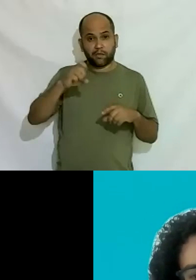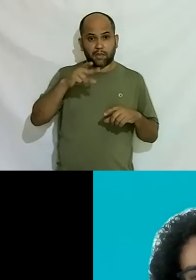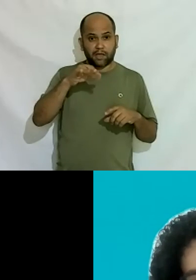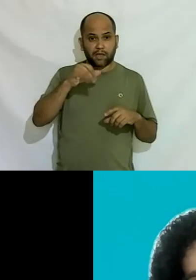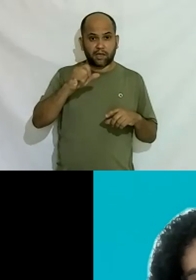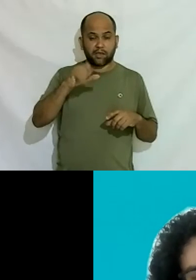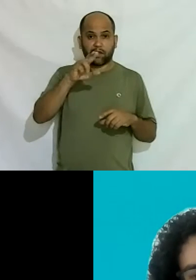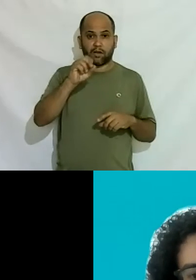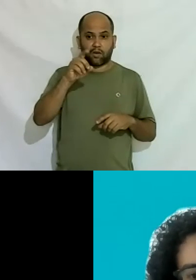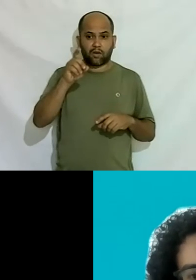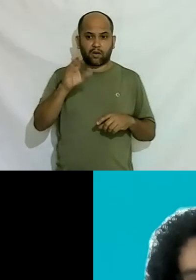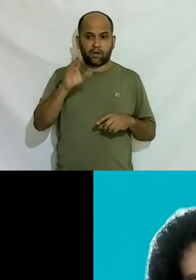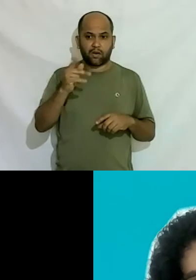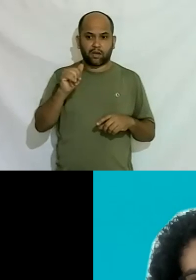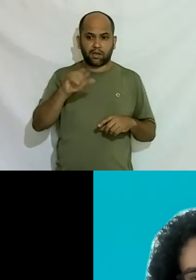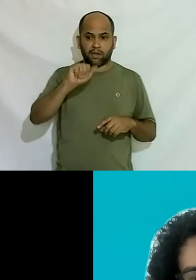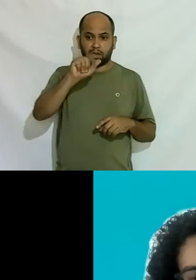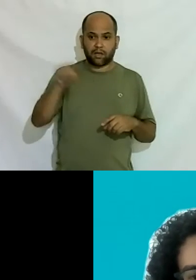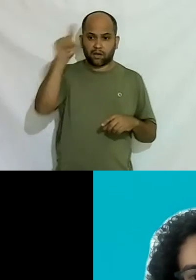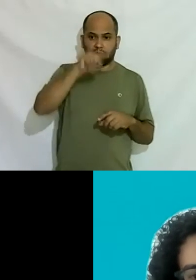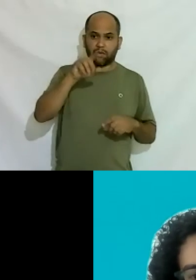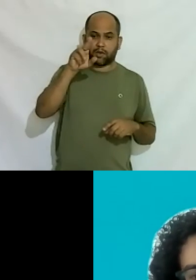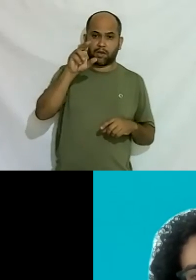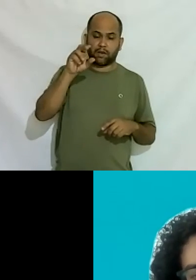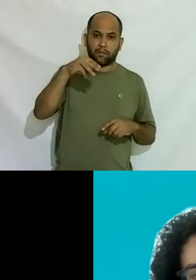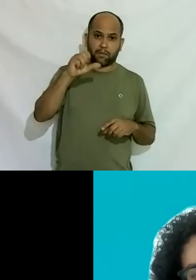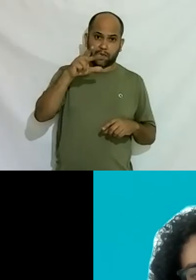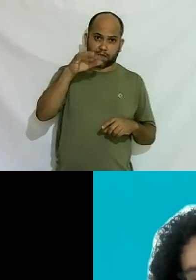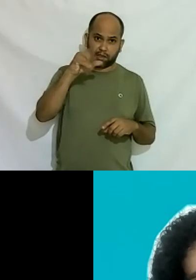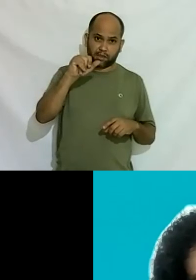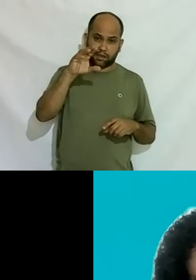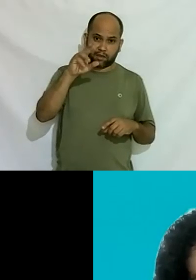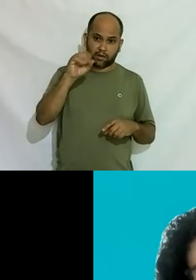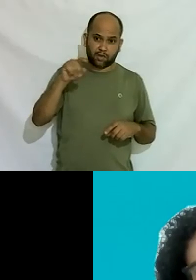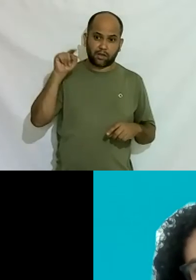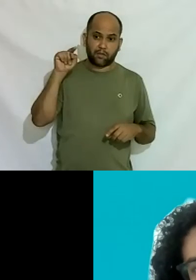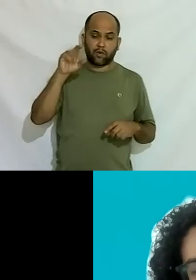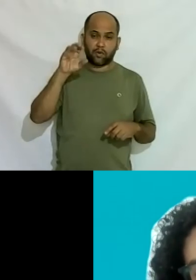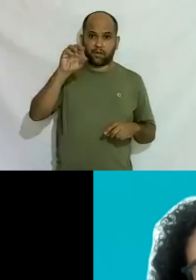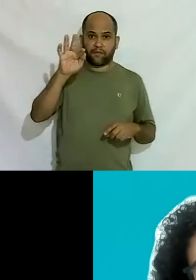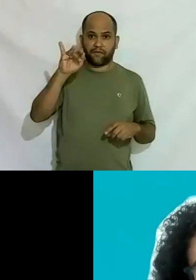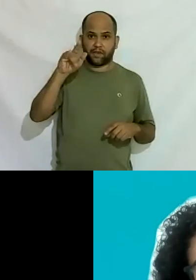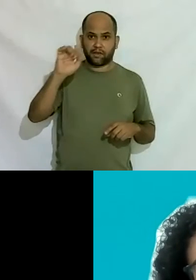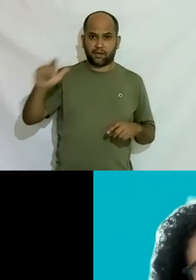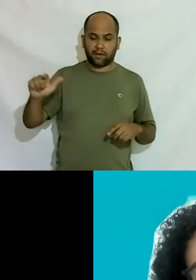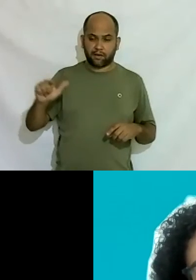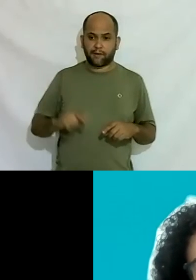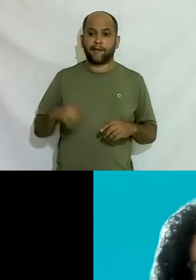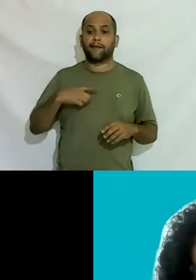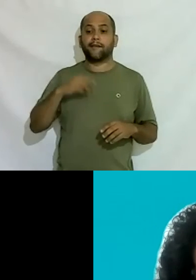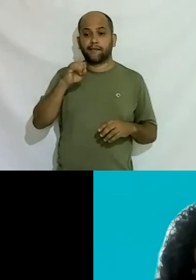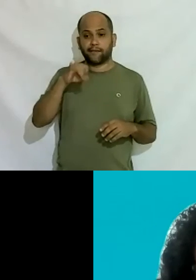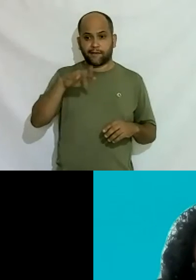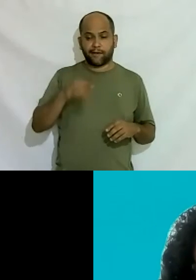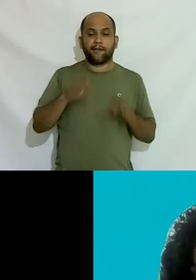marciarrocha arroba marciarrocha ponto oficial tem transempregos tem o site tem o